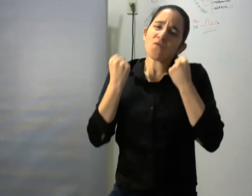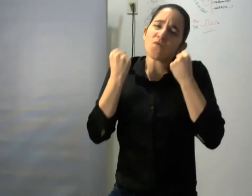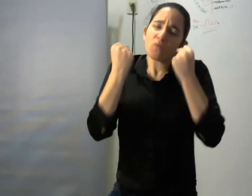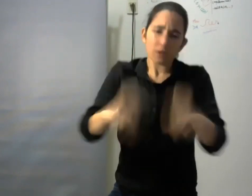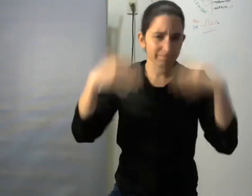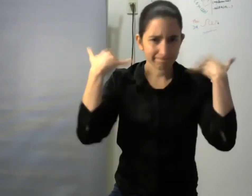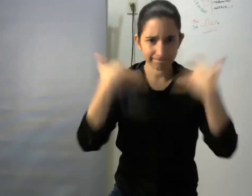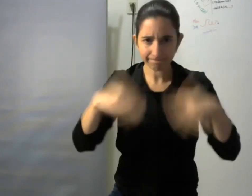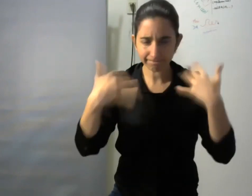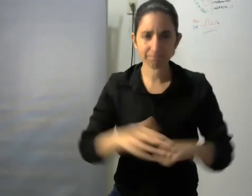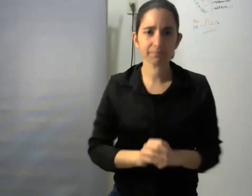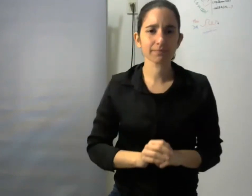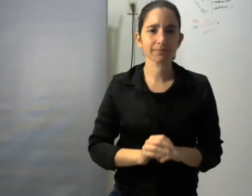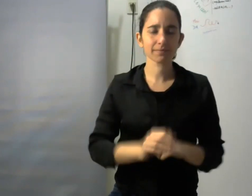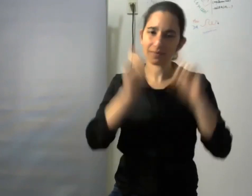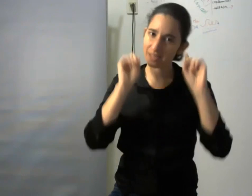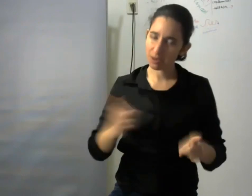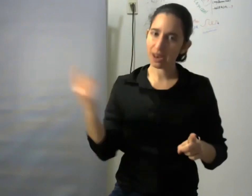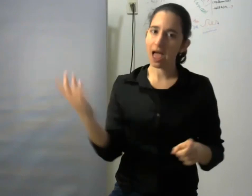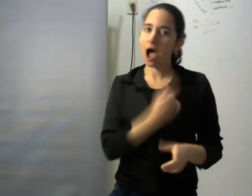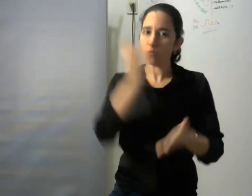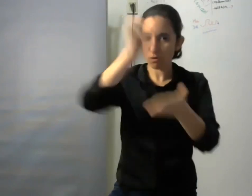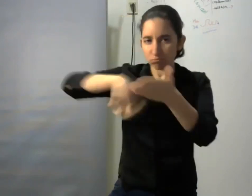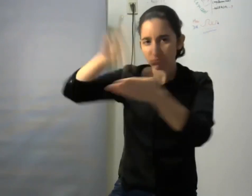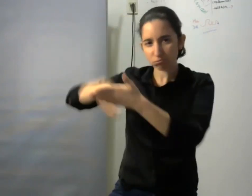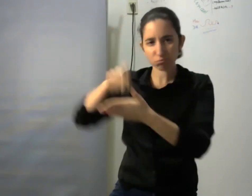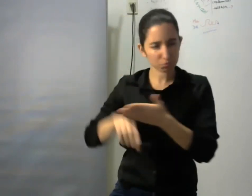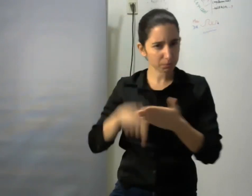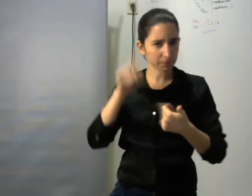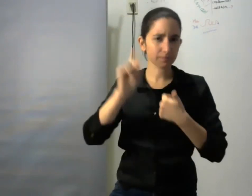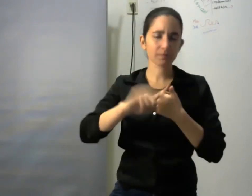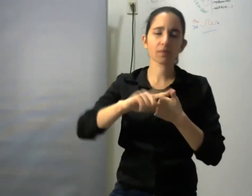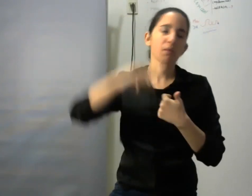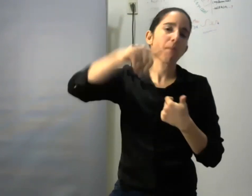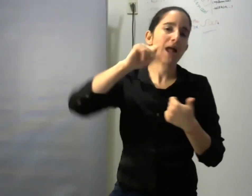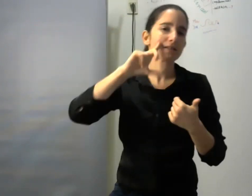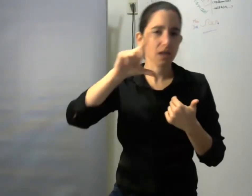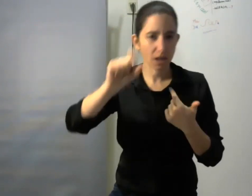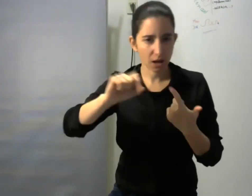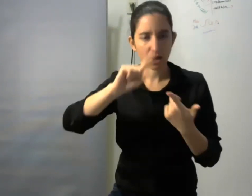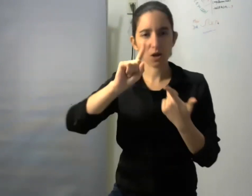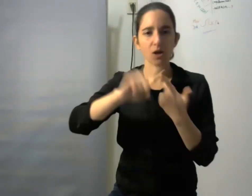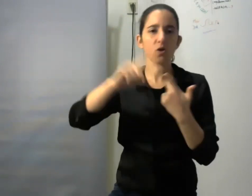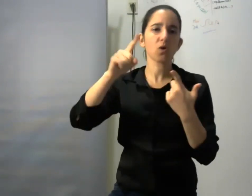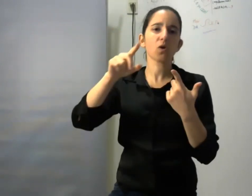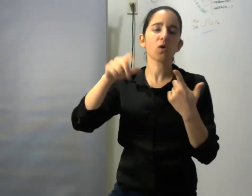supuesto de parte de los autores los que conozco personalmente como Marcelo Campaño Alejandra Roca y los que conocí a través de sus escritos